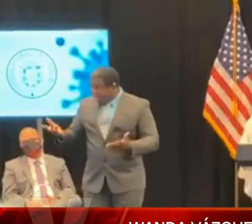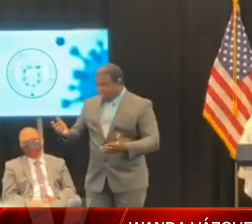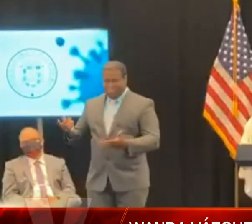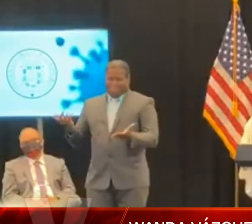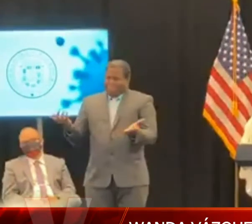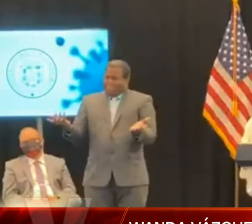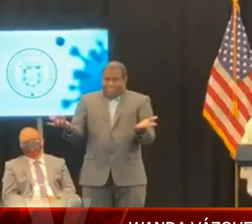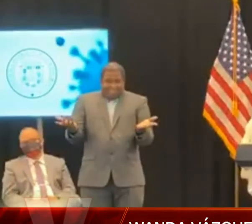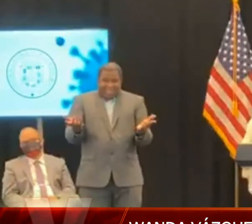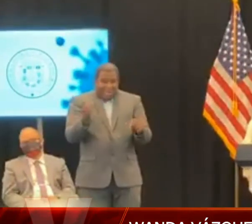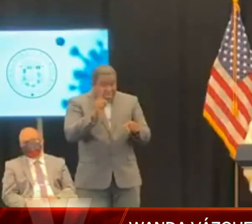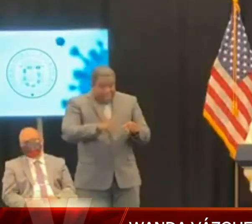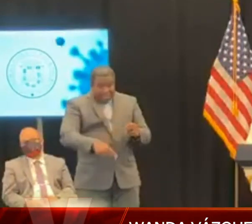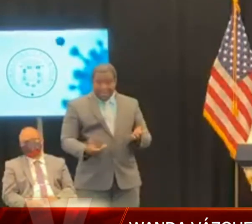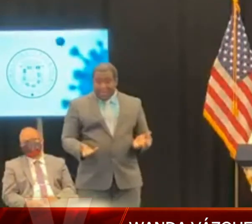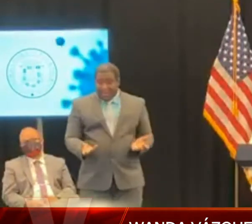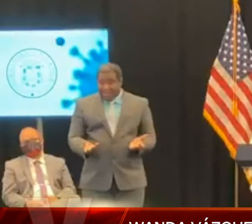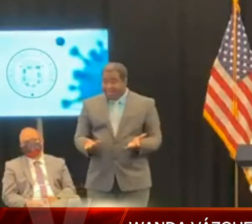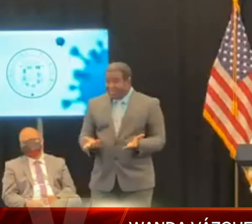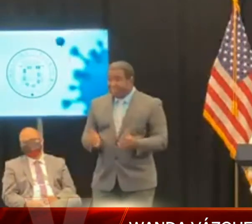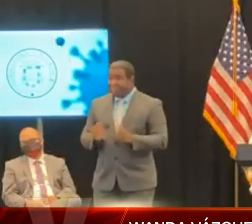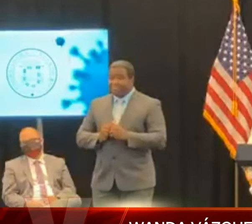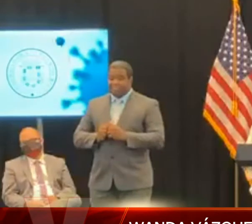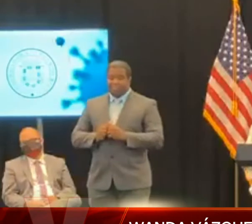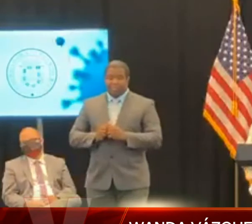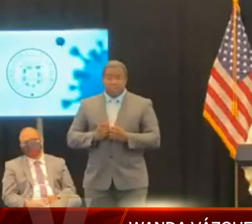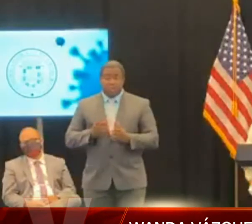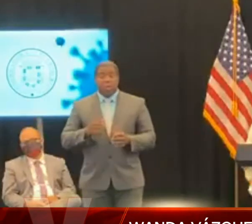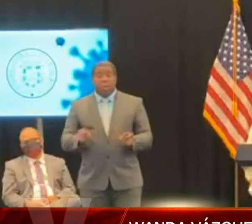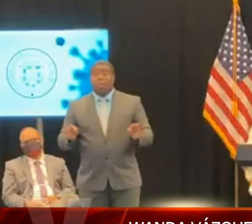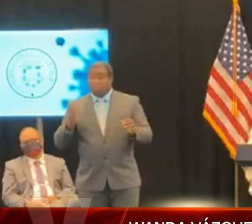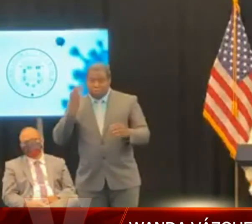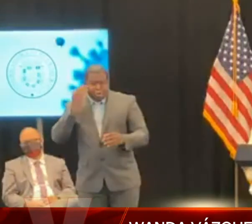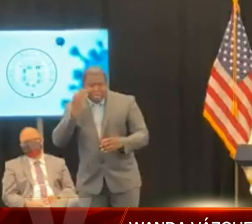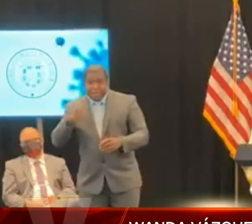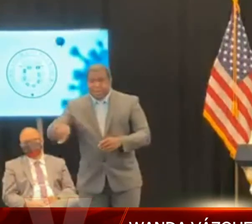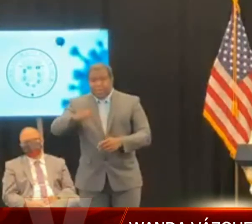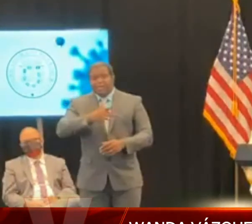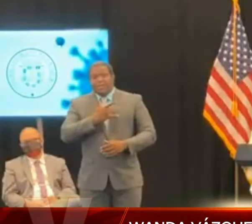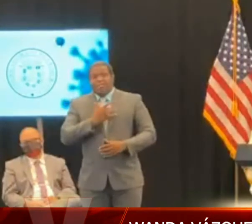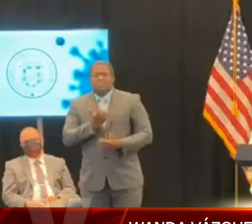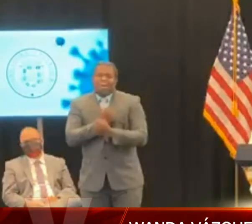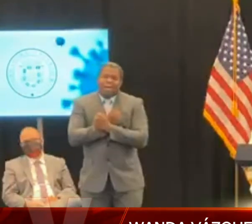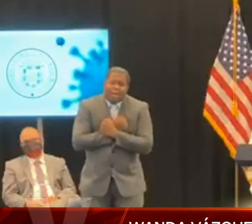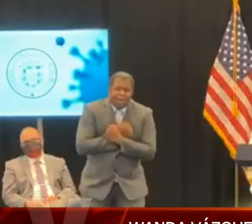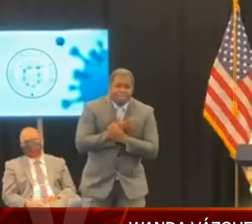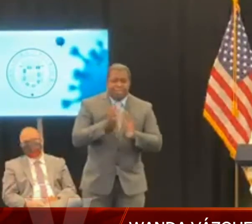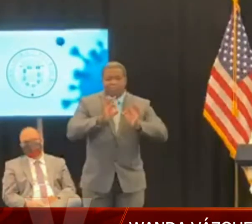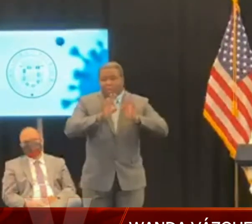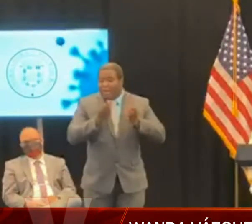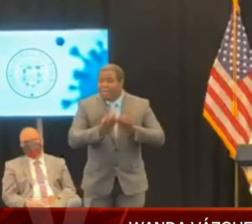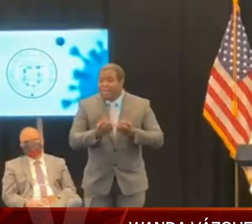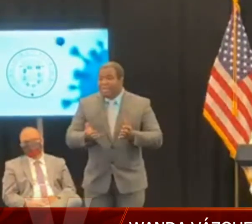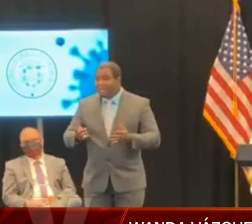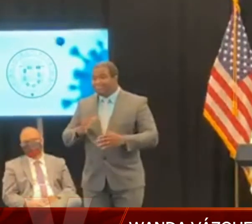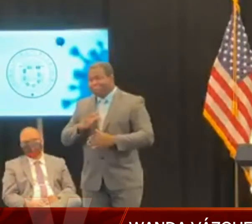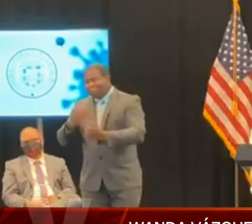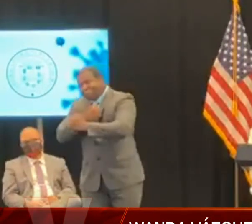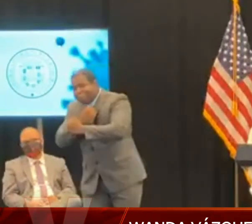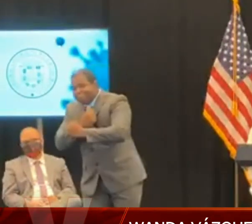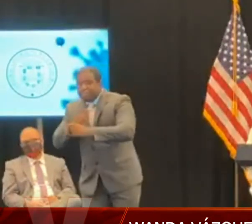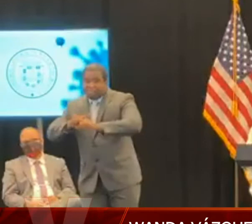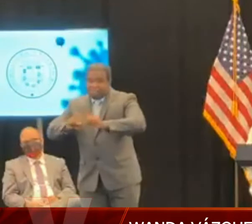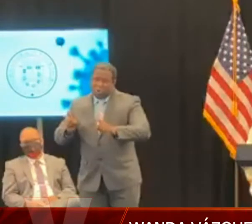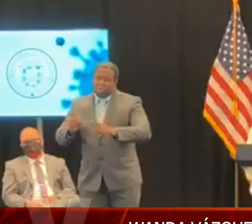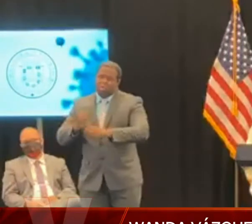a nuestros seres queridos, tenemos que protegernos para protegerlos a ellos también. Estamos en una etapa de contagio